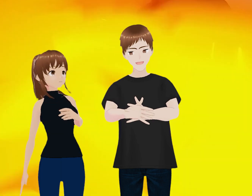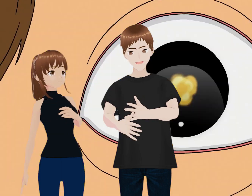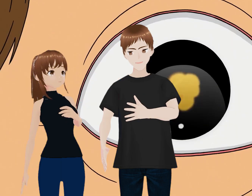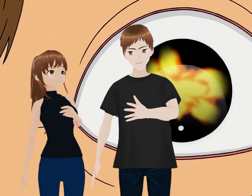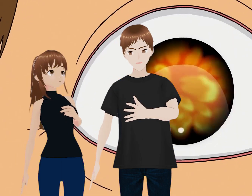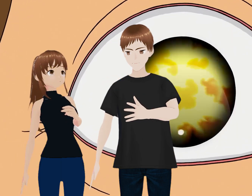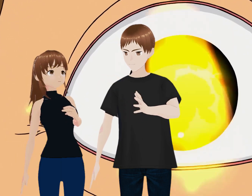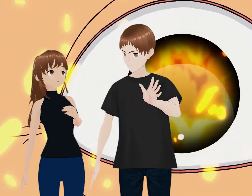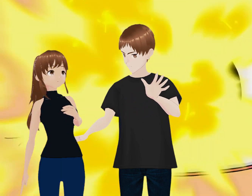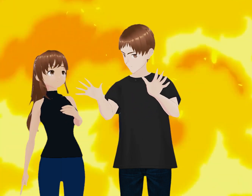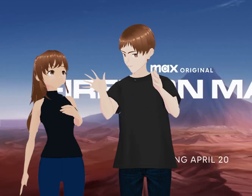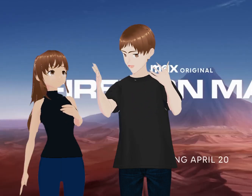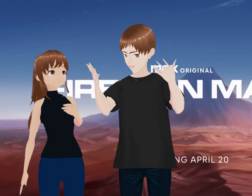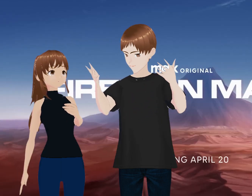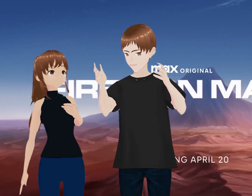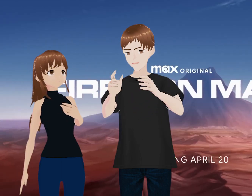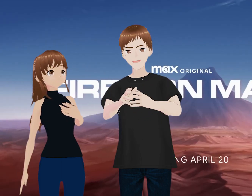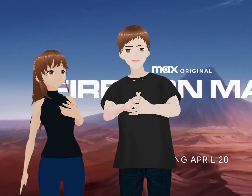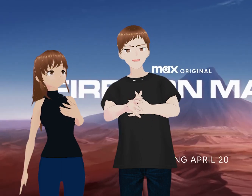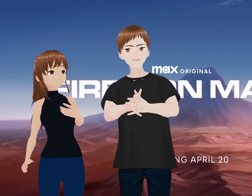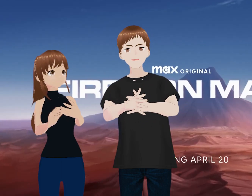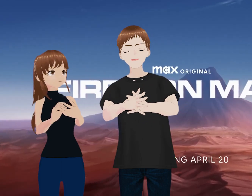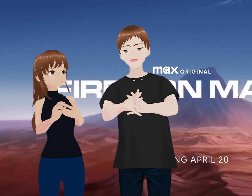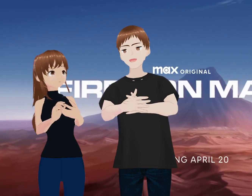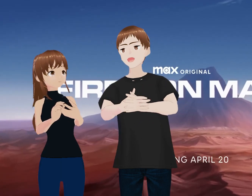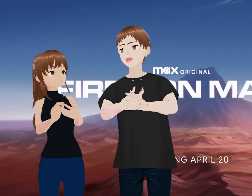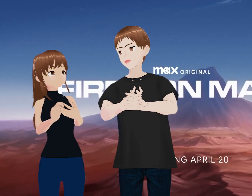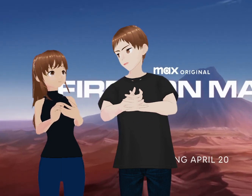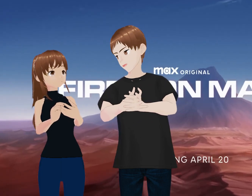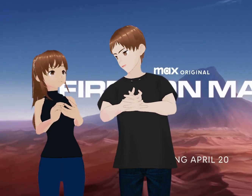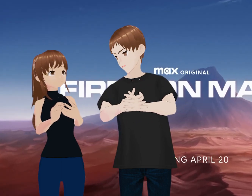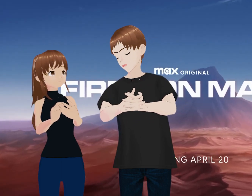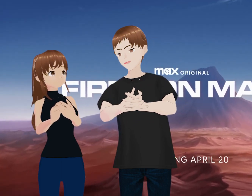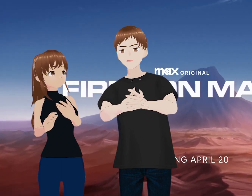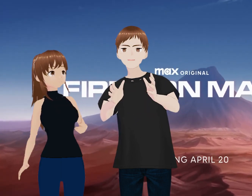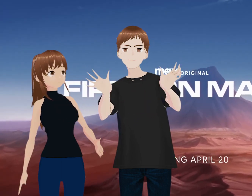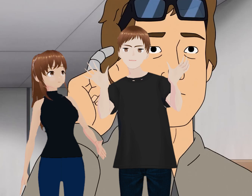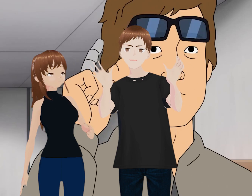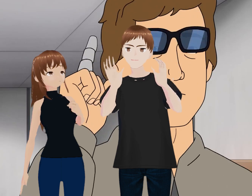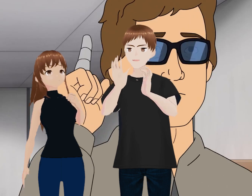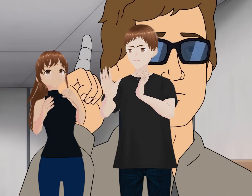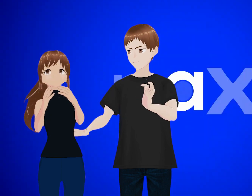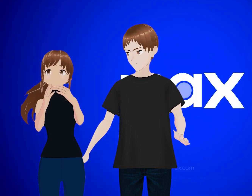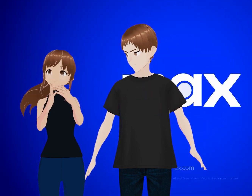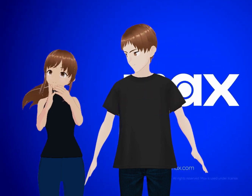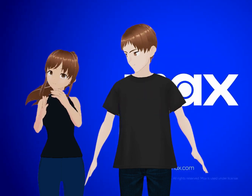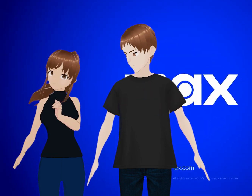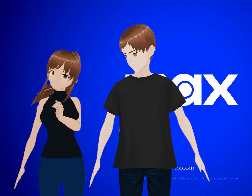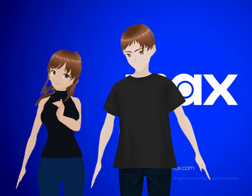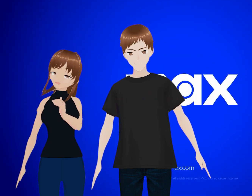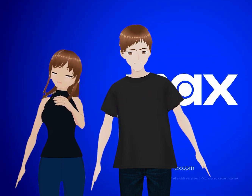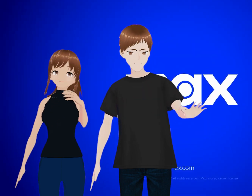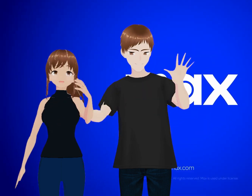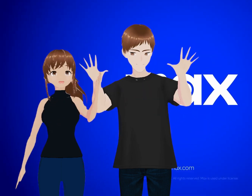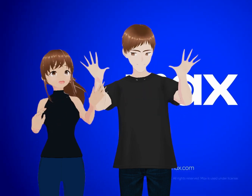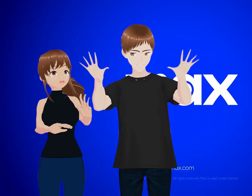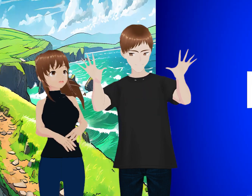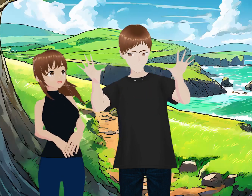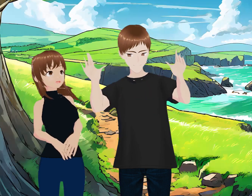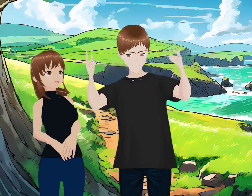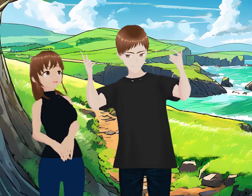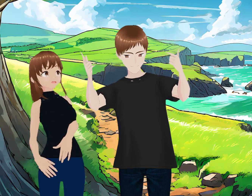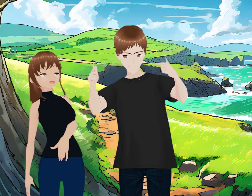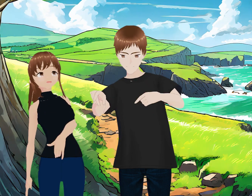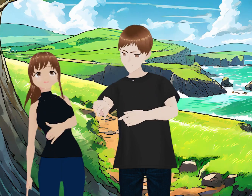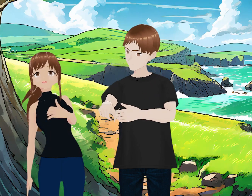podrían responderse o atenderse dentro de esta serie a HBO Max. Y, bueno, esa sería mi segunda recomendación. Pues, suena